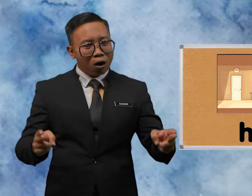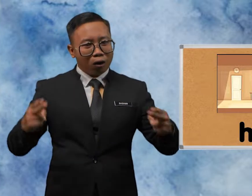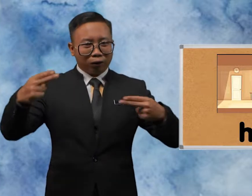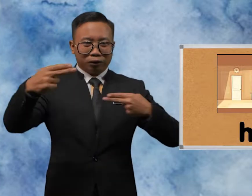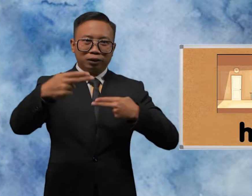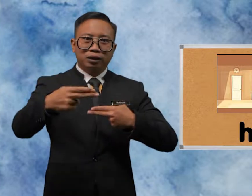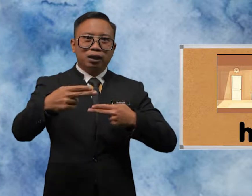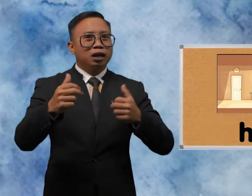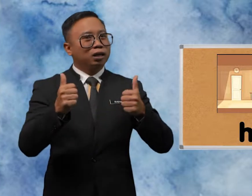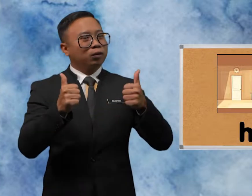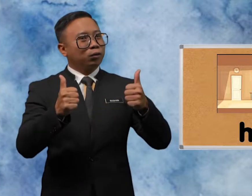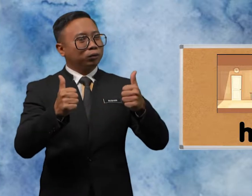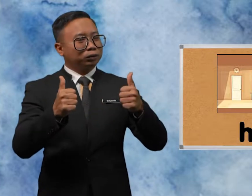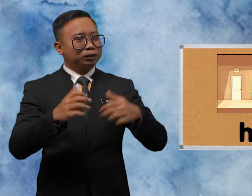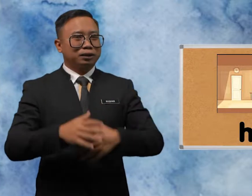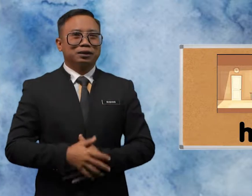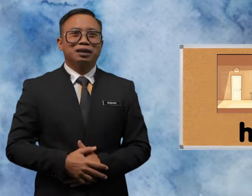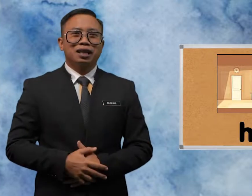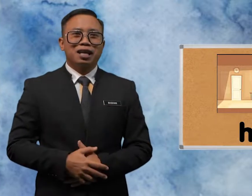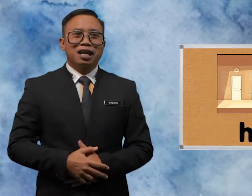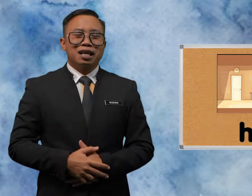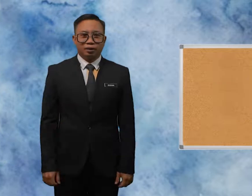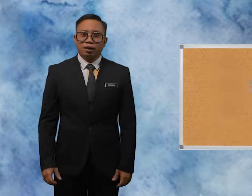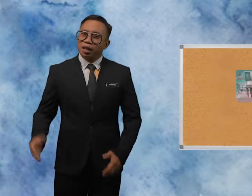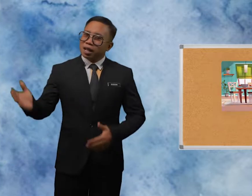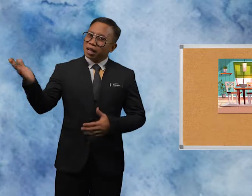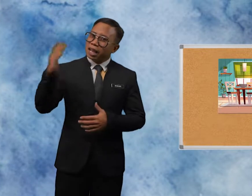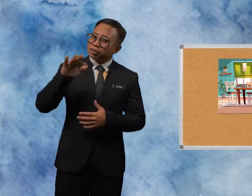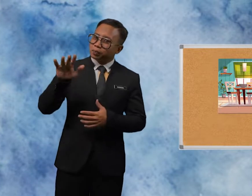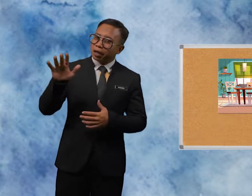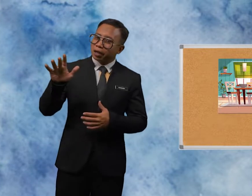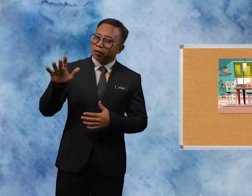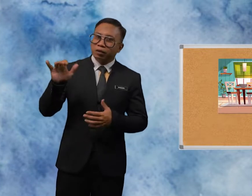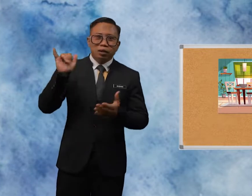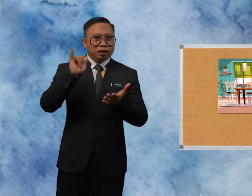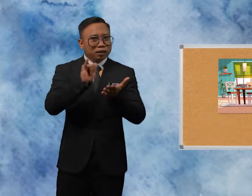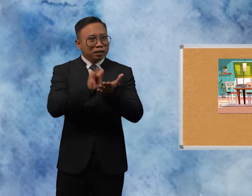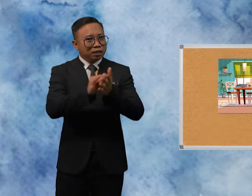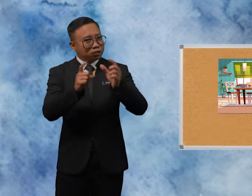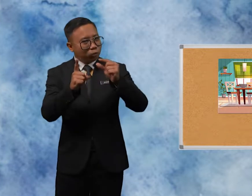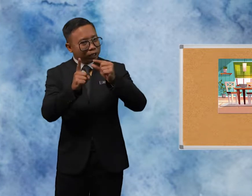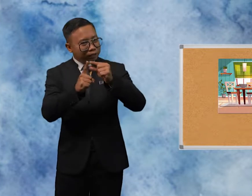hall, good Let's spell this word